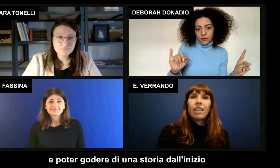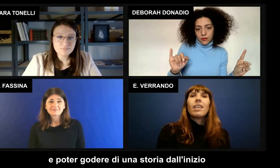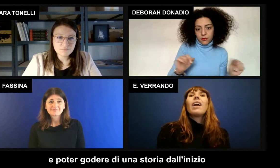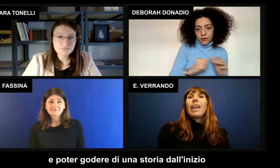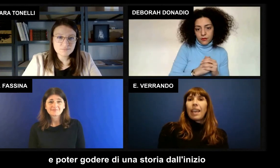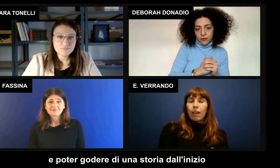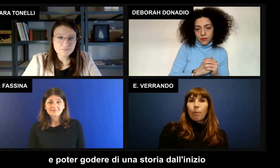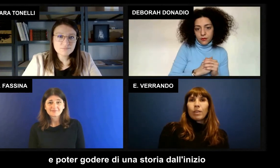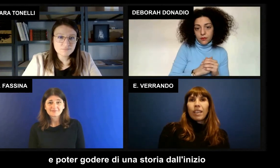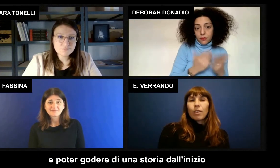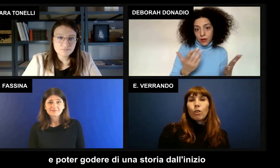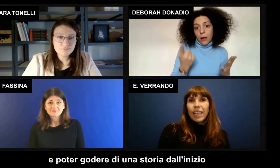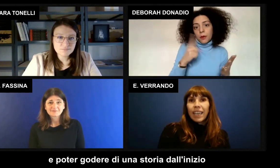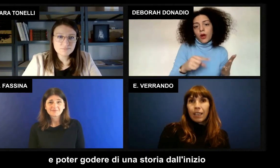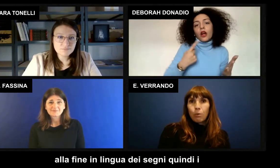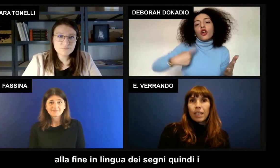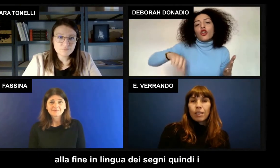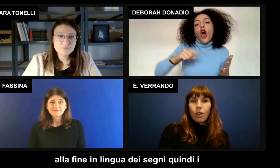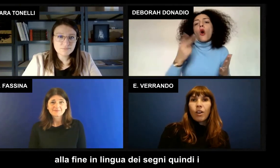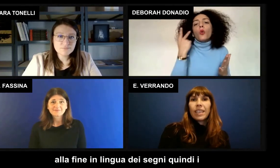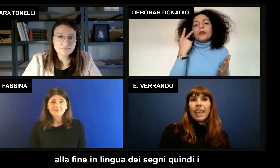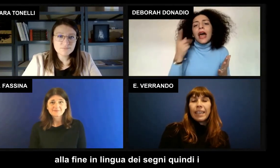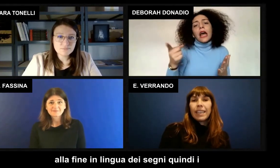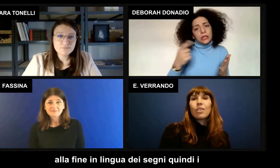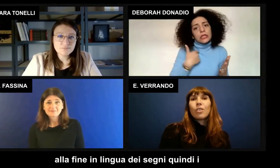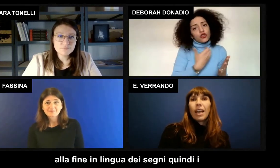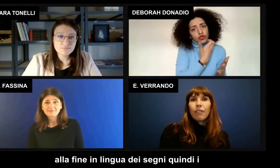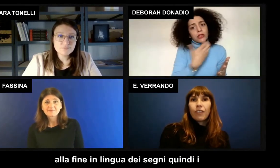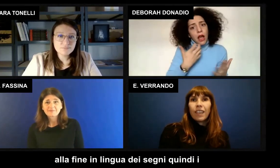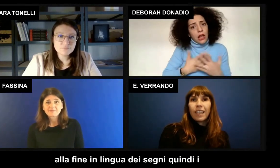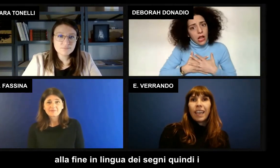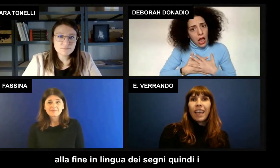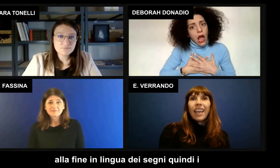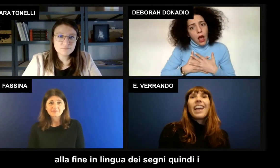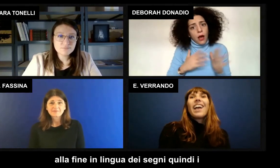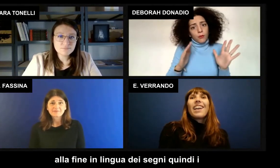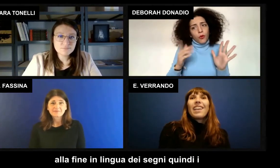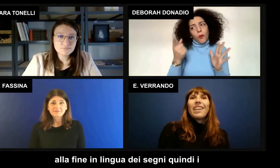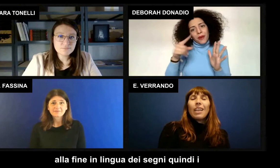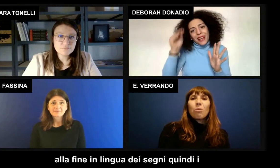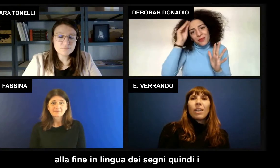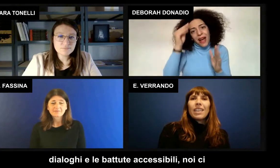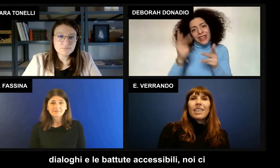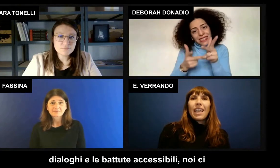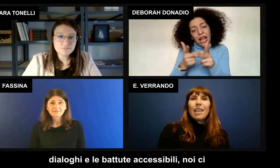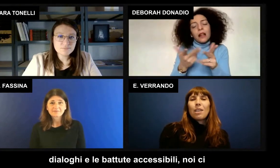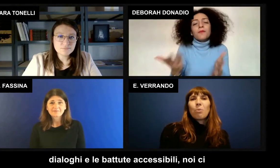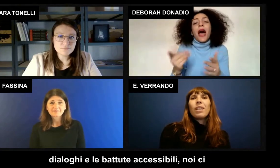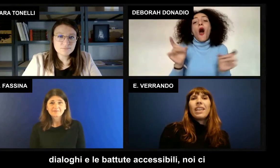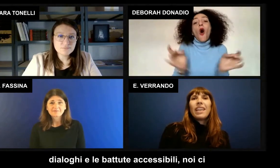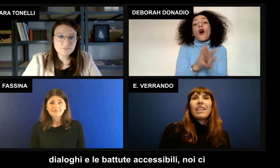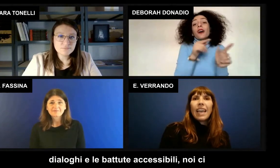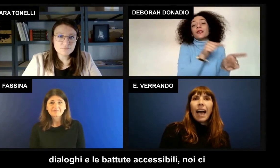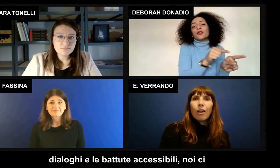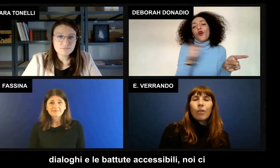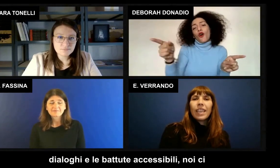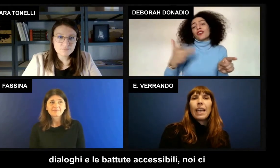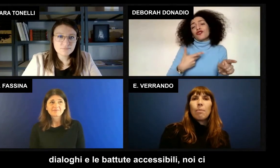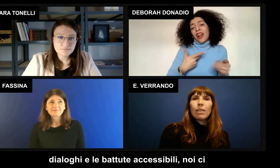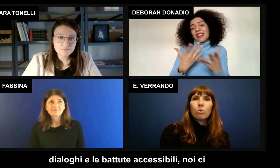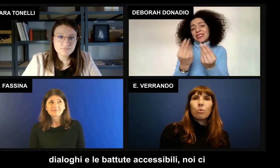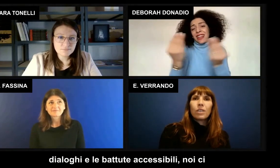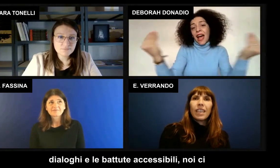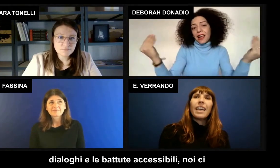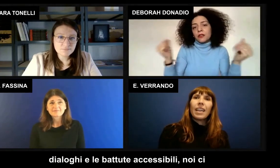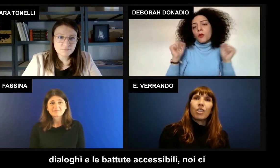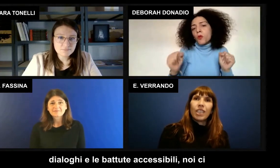e poter godere di una storia dall'inizio alla fine in lingua dei segni quindi i dialoghi e